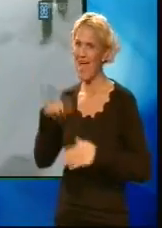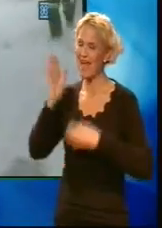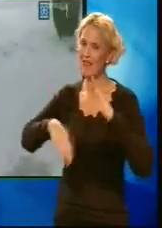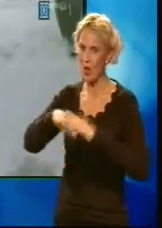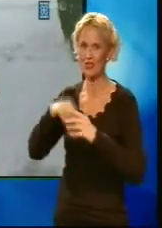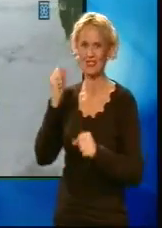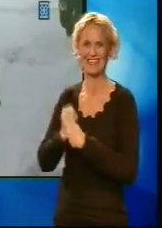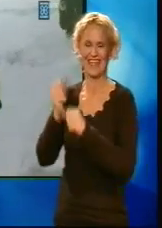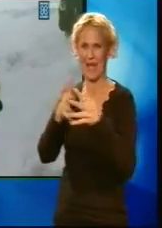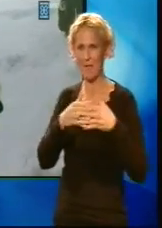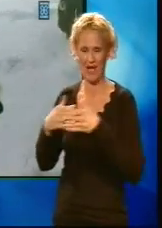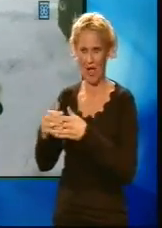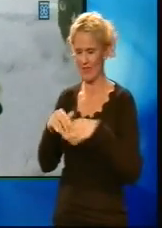amerikanerne gullmedaljen.